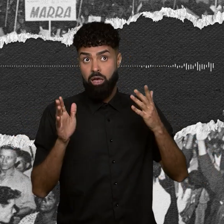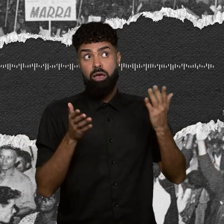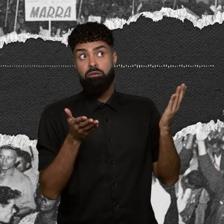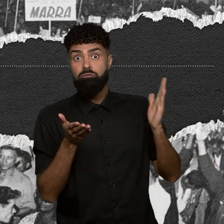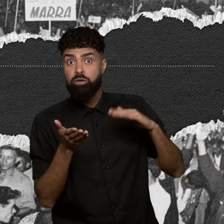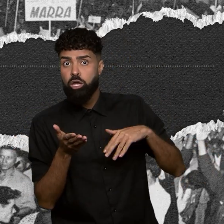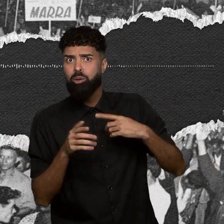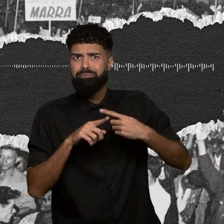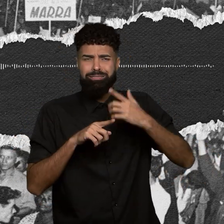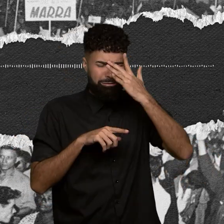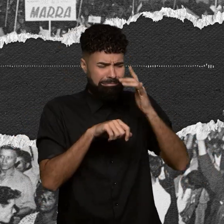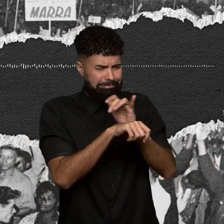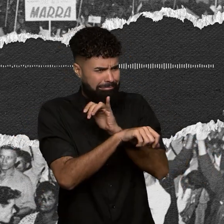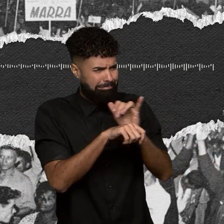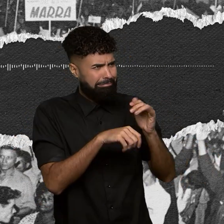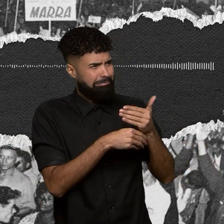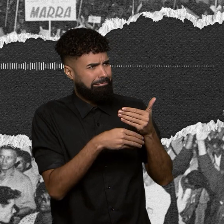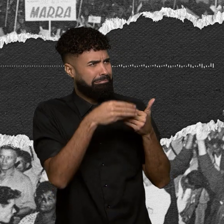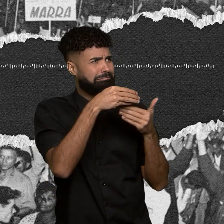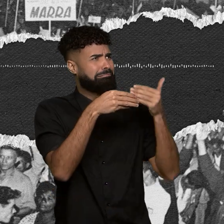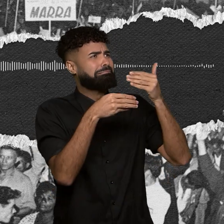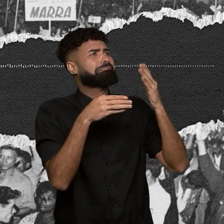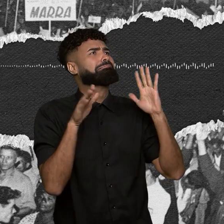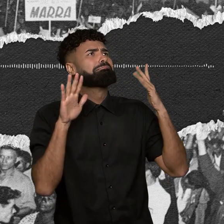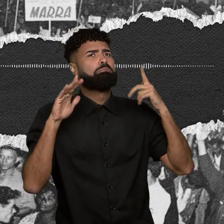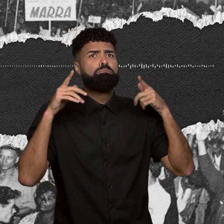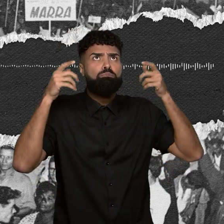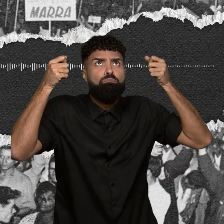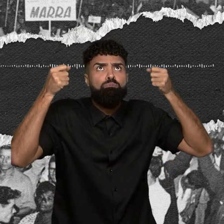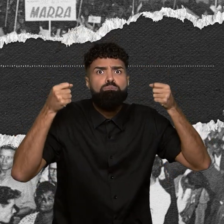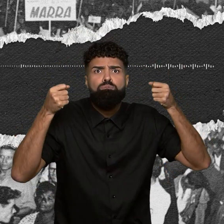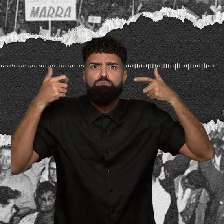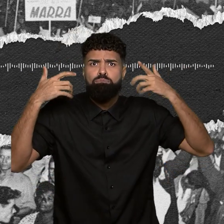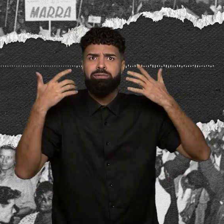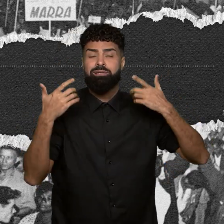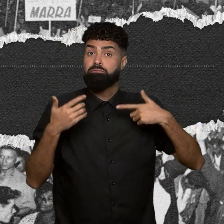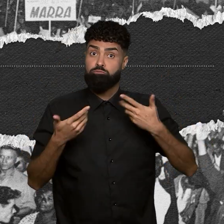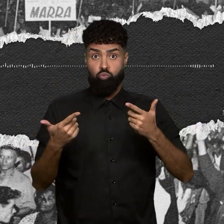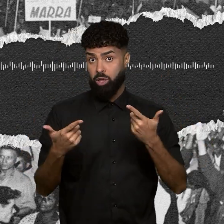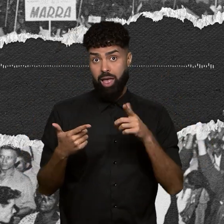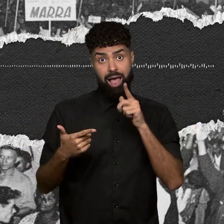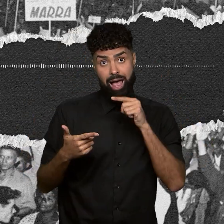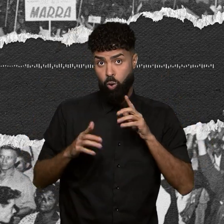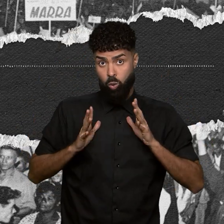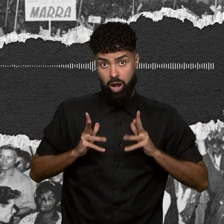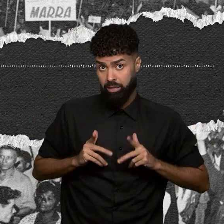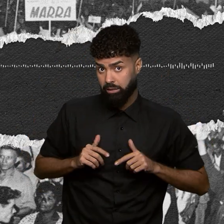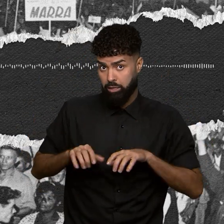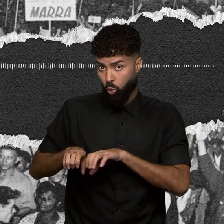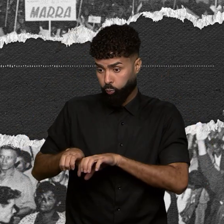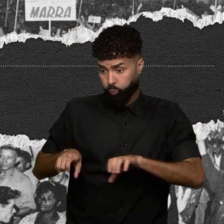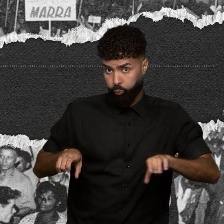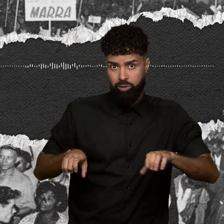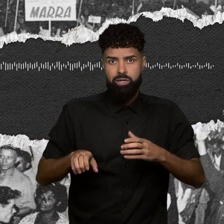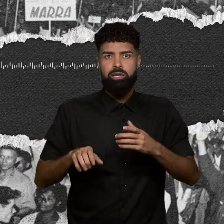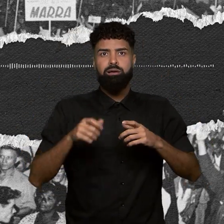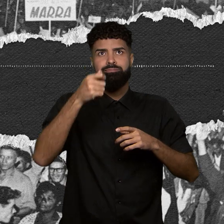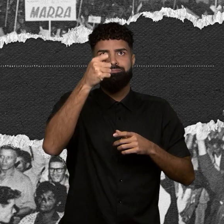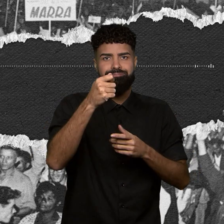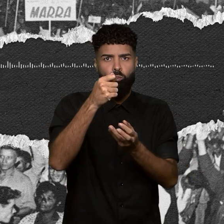podem, em casas improvisadas e onde serviços como água encanada e coleta de esgoto são luxo, é bem antiga. Tem